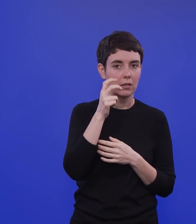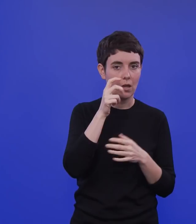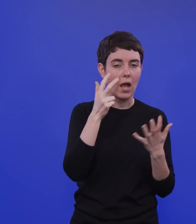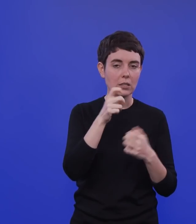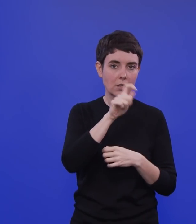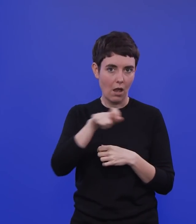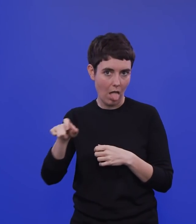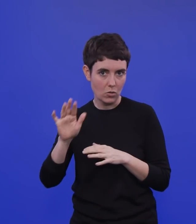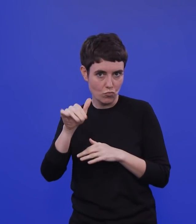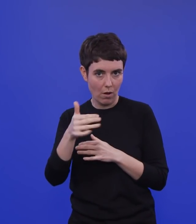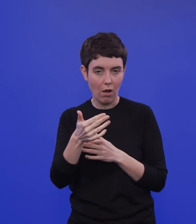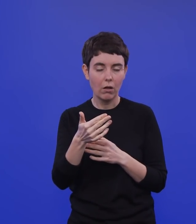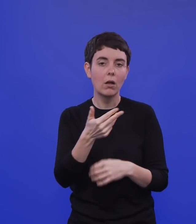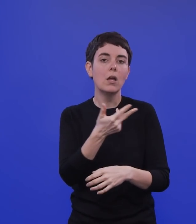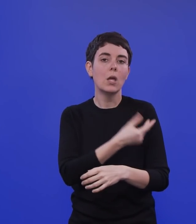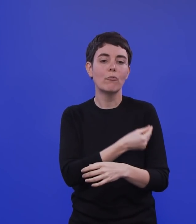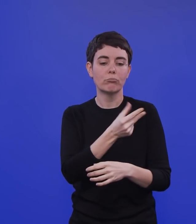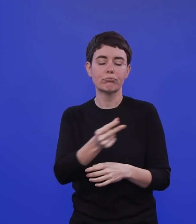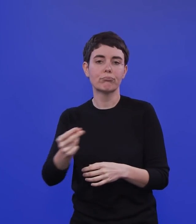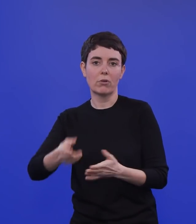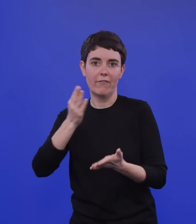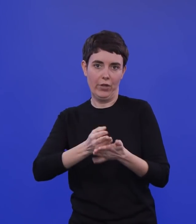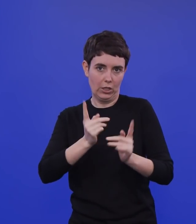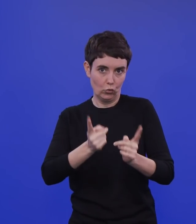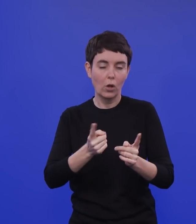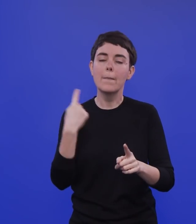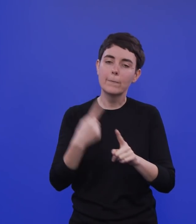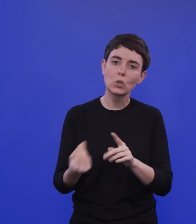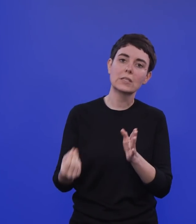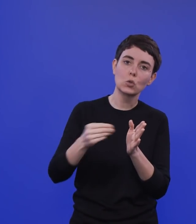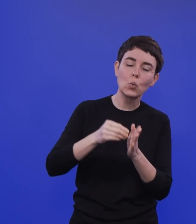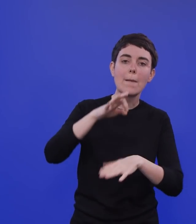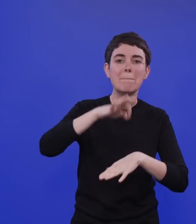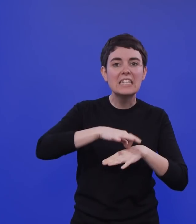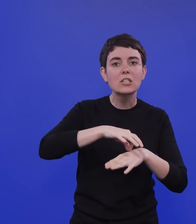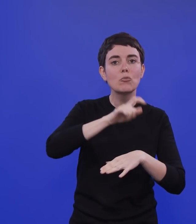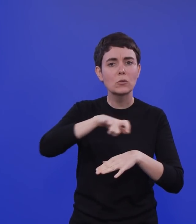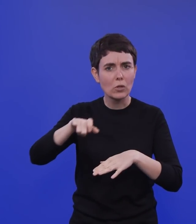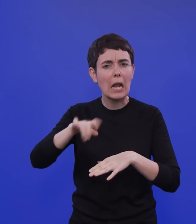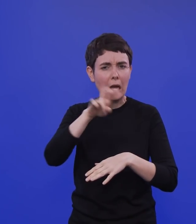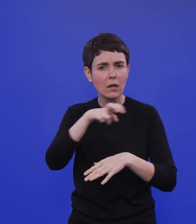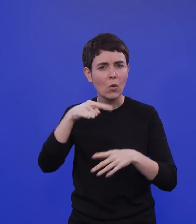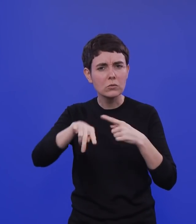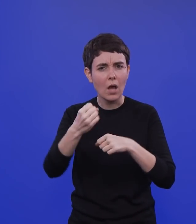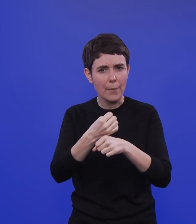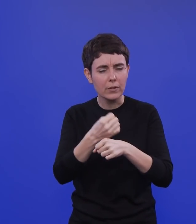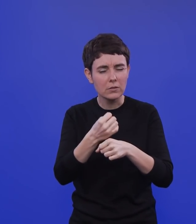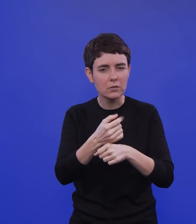Das entspricht so ungefähr auch dieser Zahl. natürlich auch medizinisches Personal ist da auch noch dabei, was geimpft worden sein soll bis dahin in großen